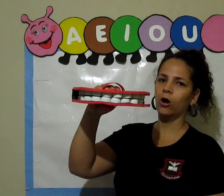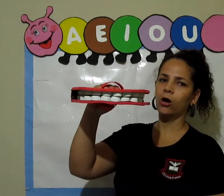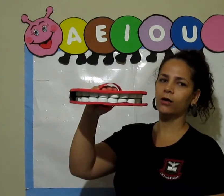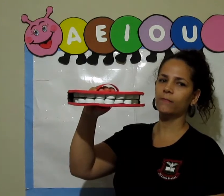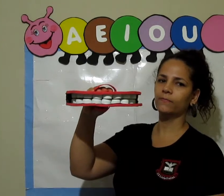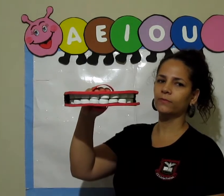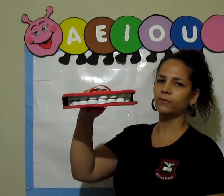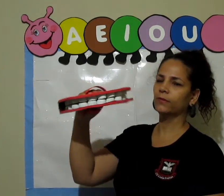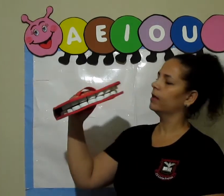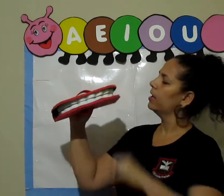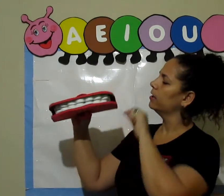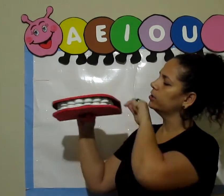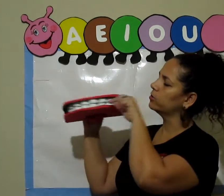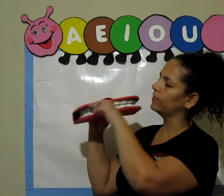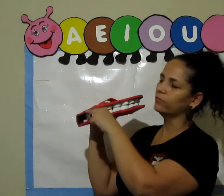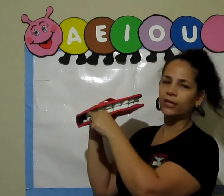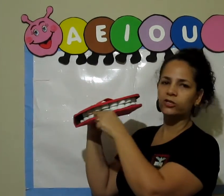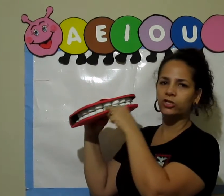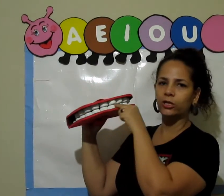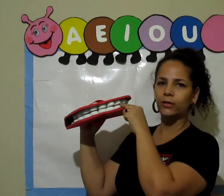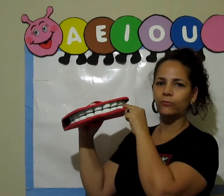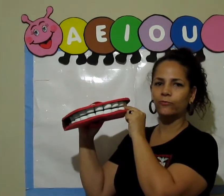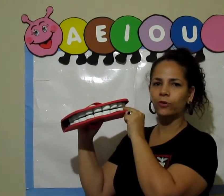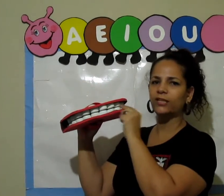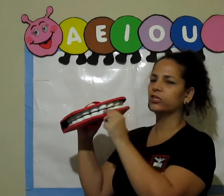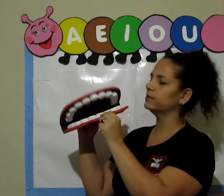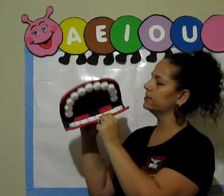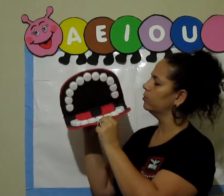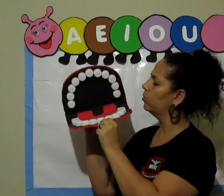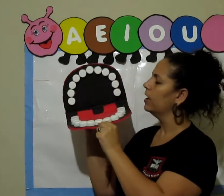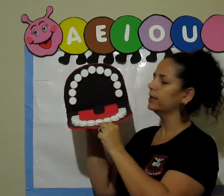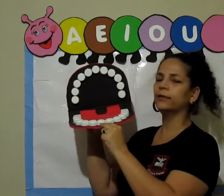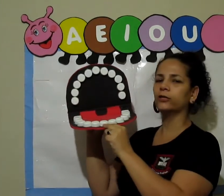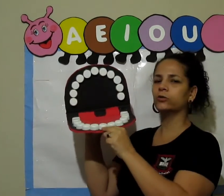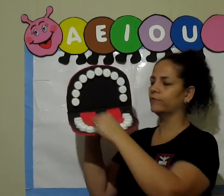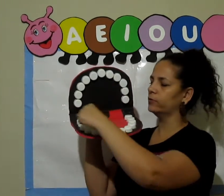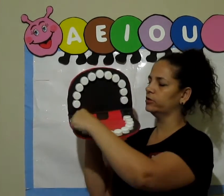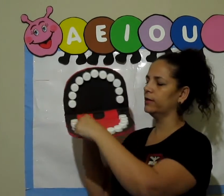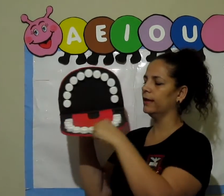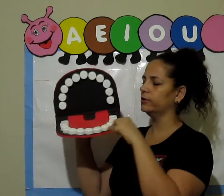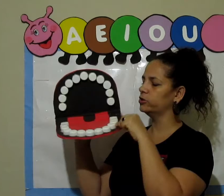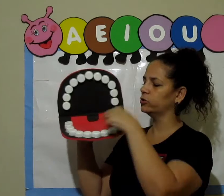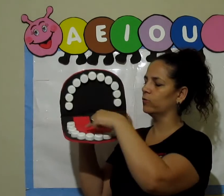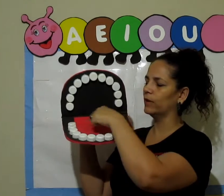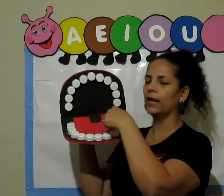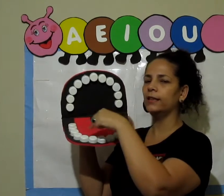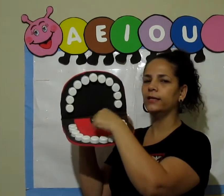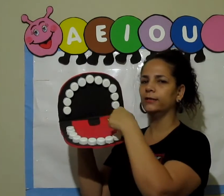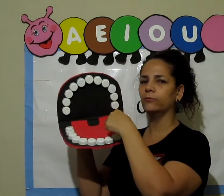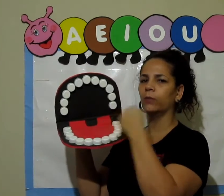ó. Escovar o dentinho, foi? A tia ensinou que tem que escovar os dentes, escovar a língua, a